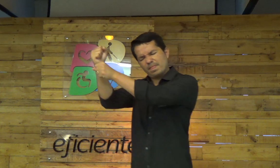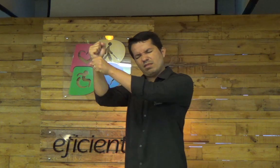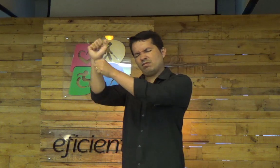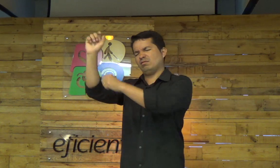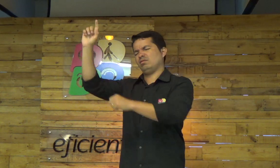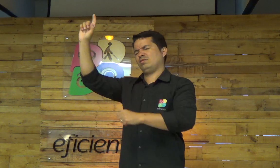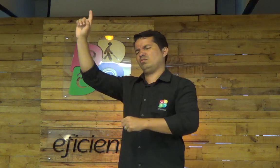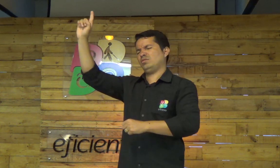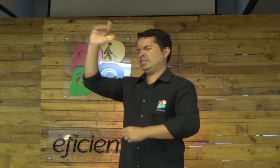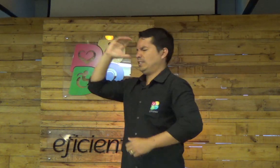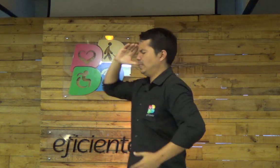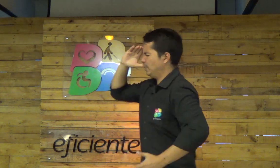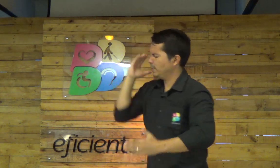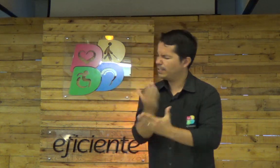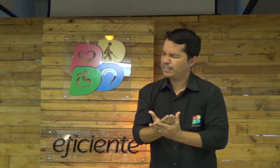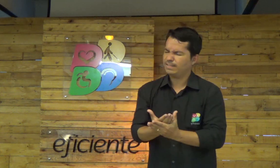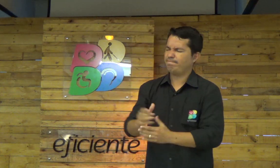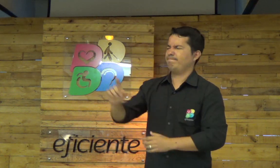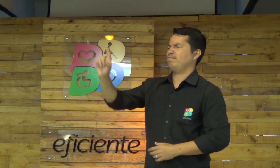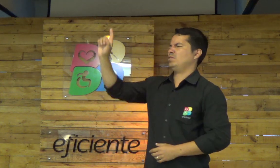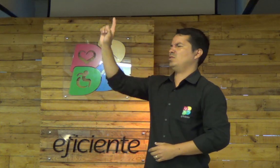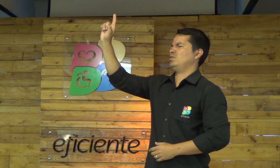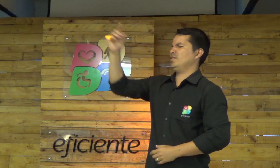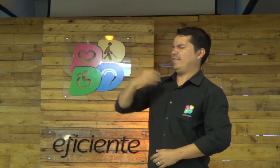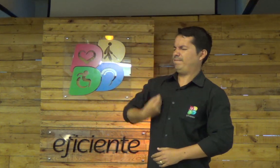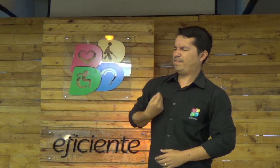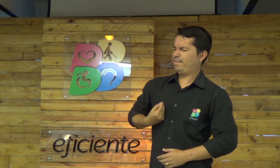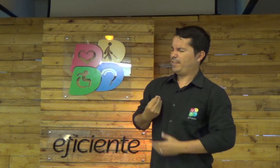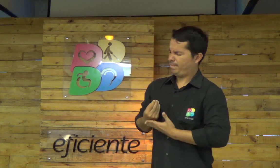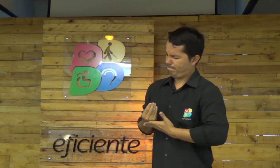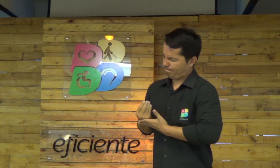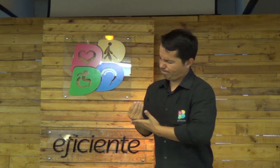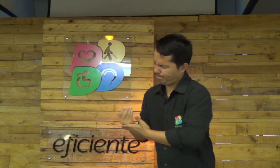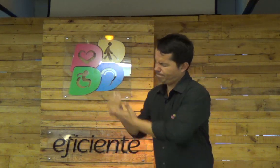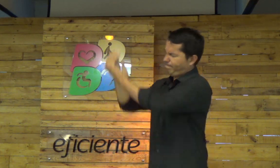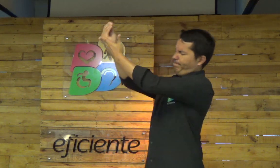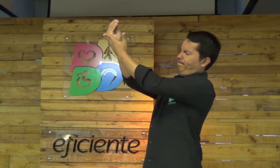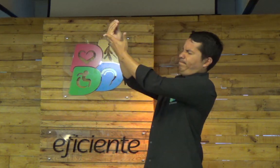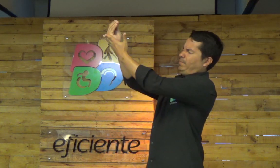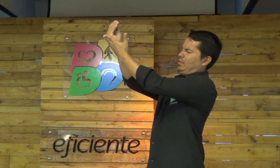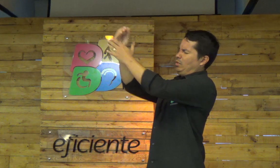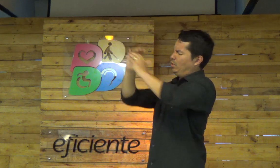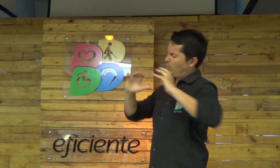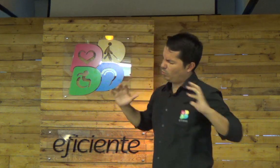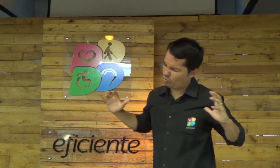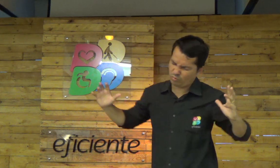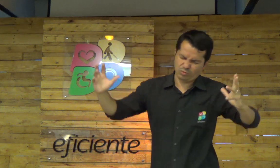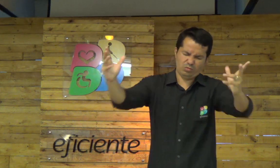consciência de confiar e crer no Senhor, de entregar as nossas vidas